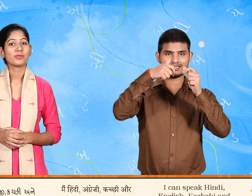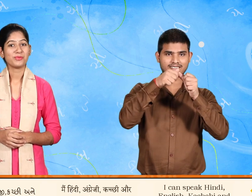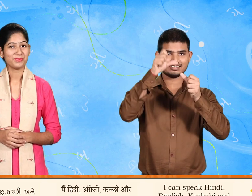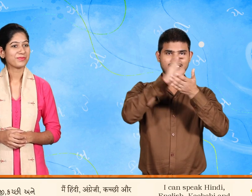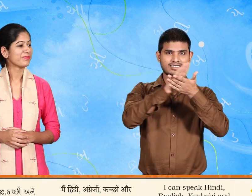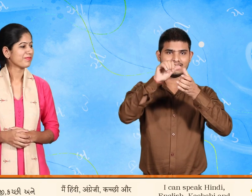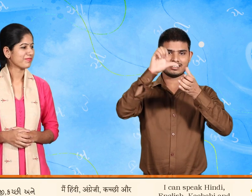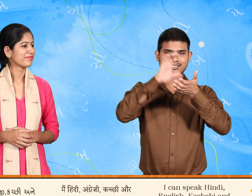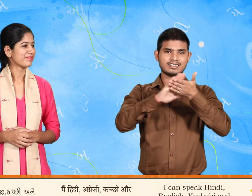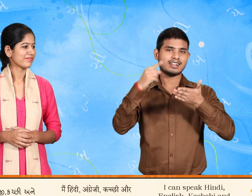છું